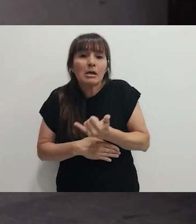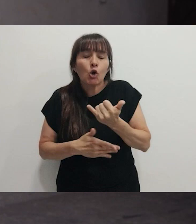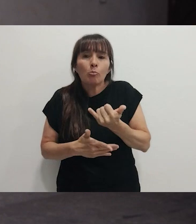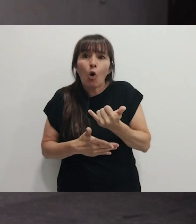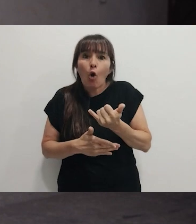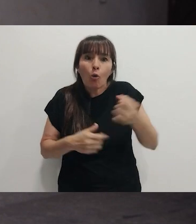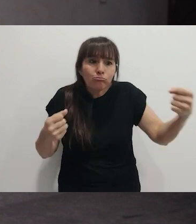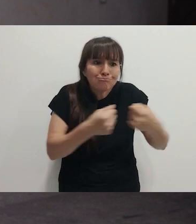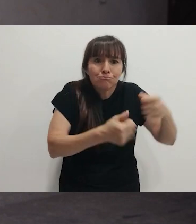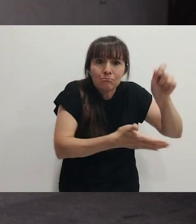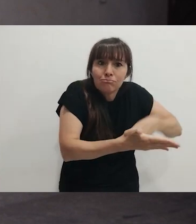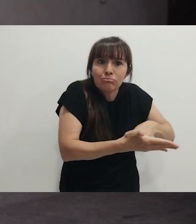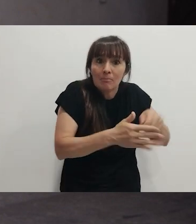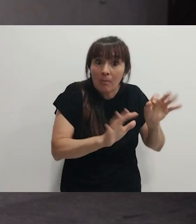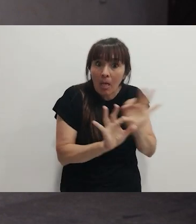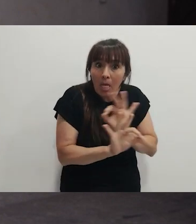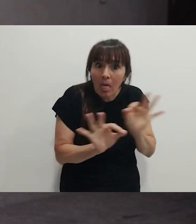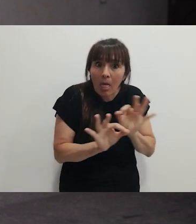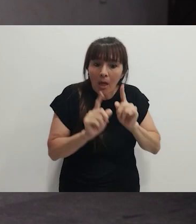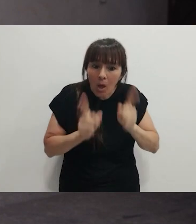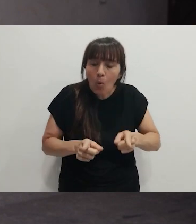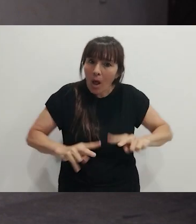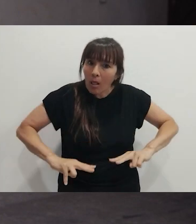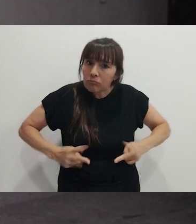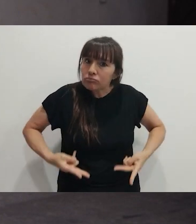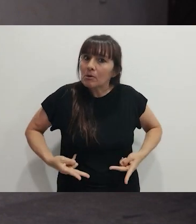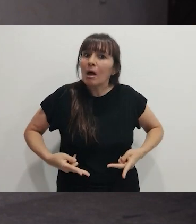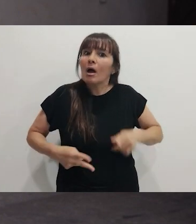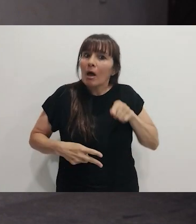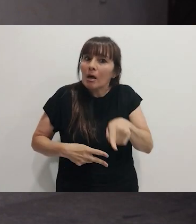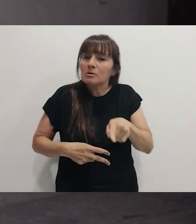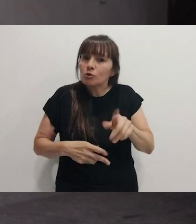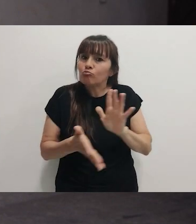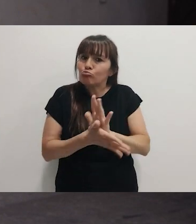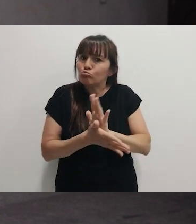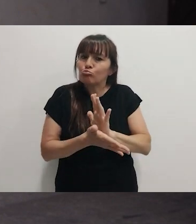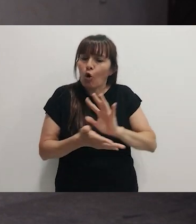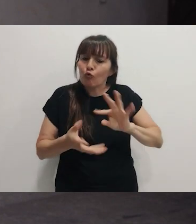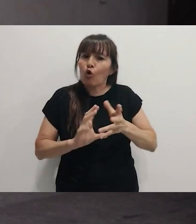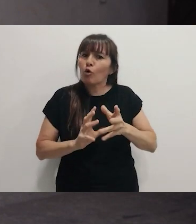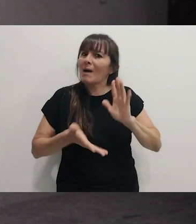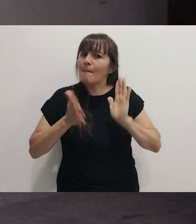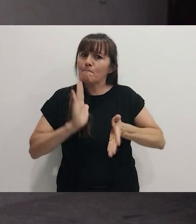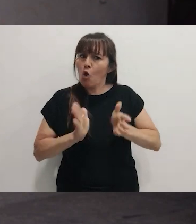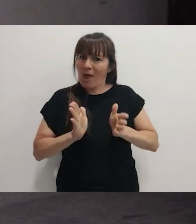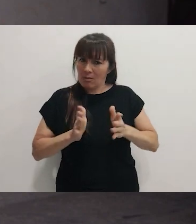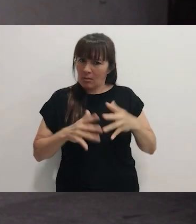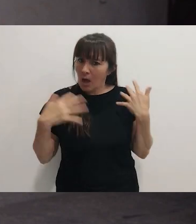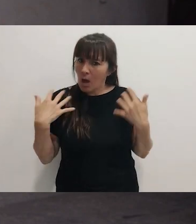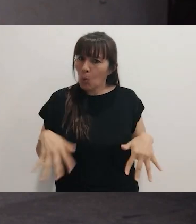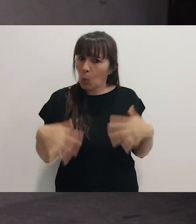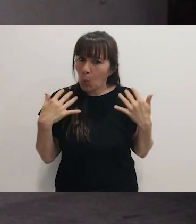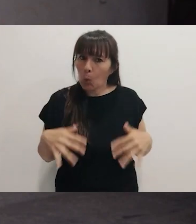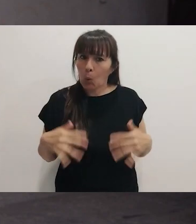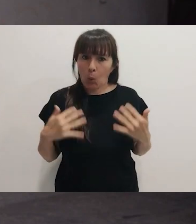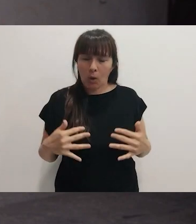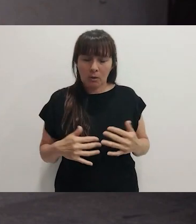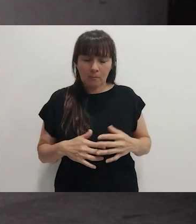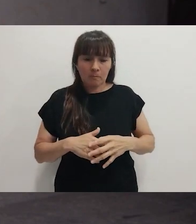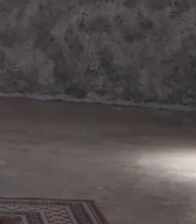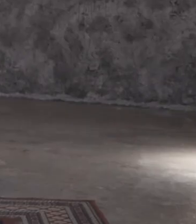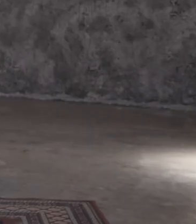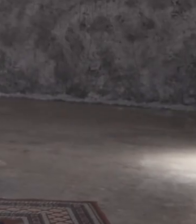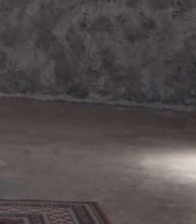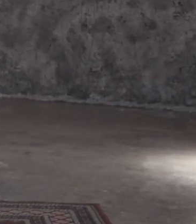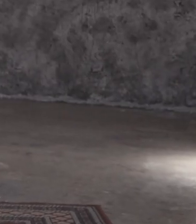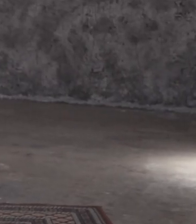discapacidad sin su consentimiento, también me parece que es algo que es muy violento, muy violento desde cualquier punto de